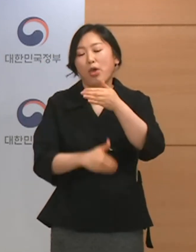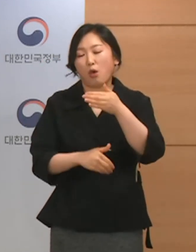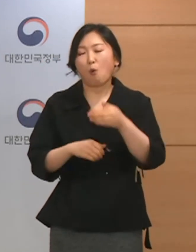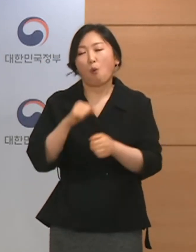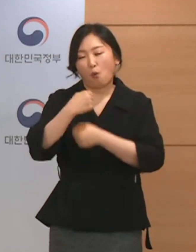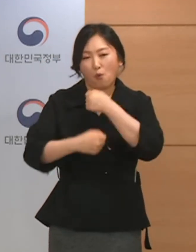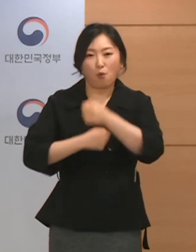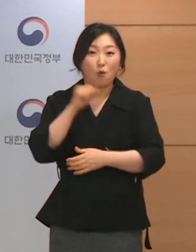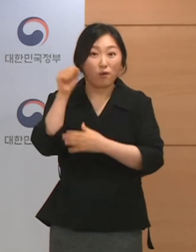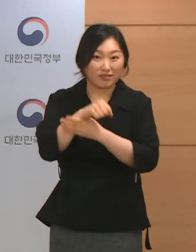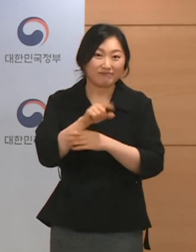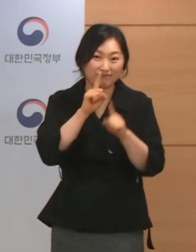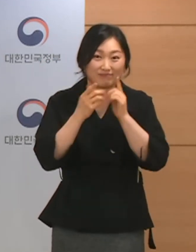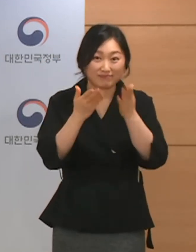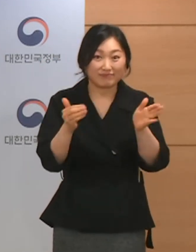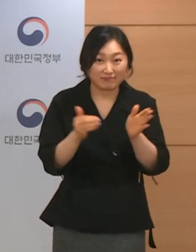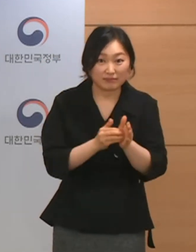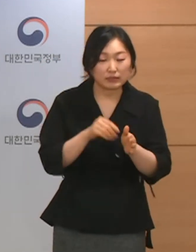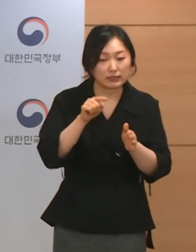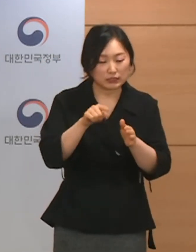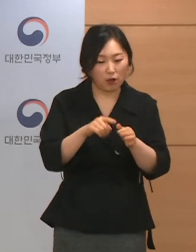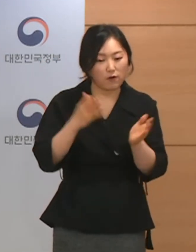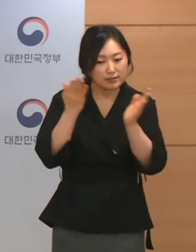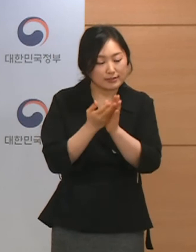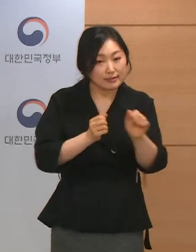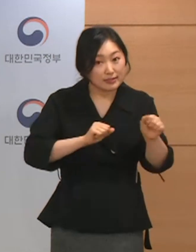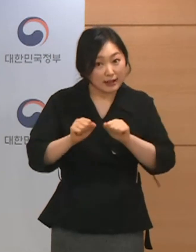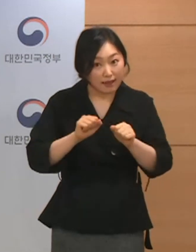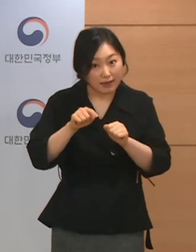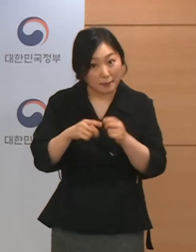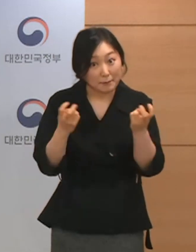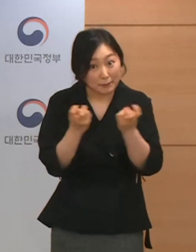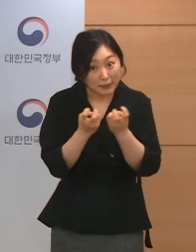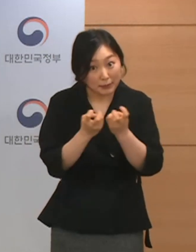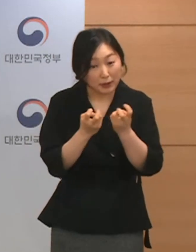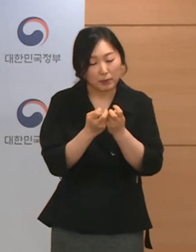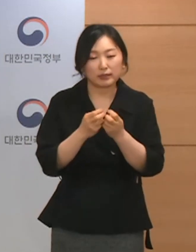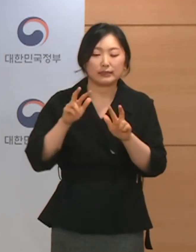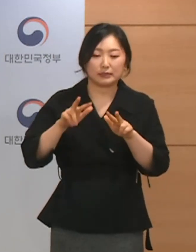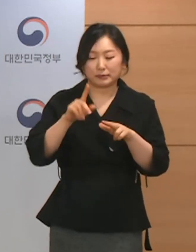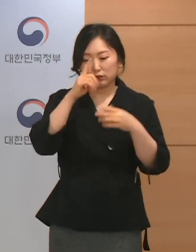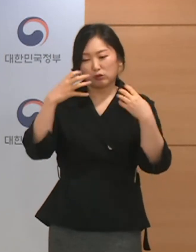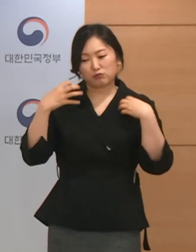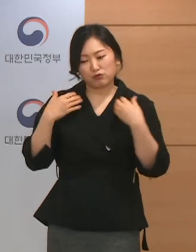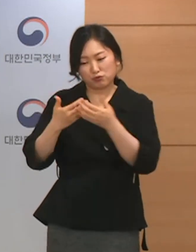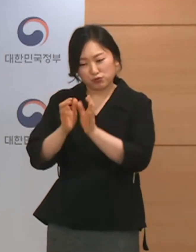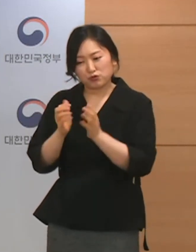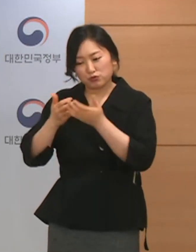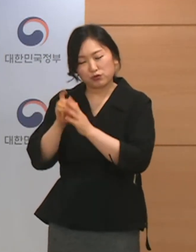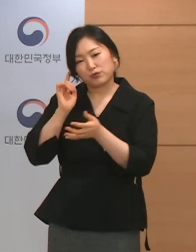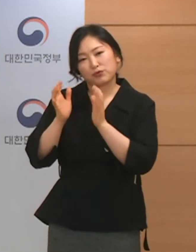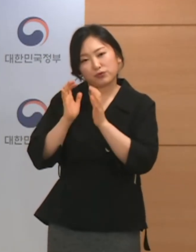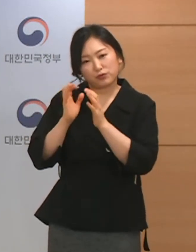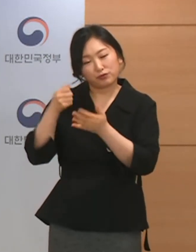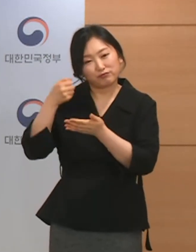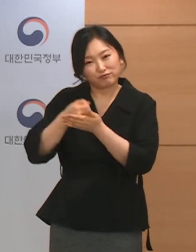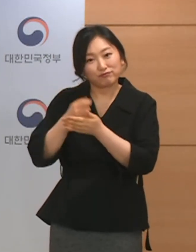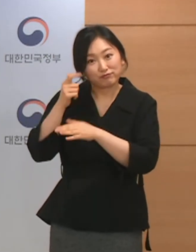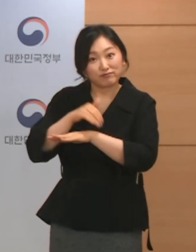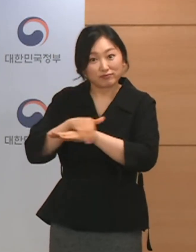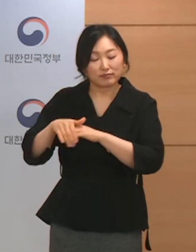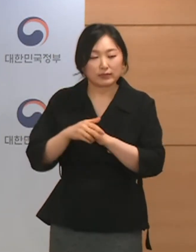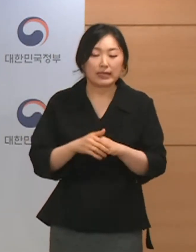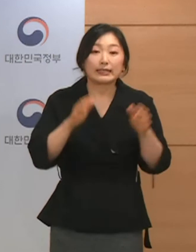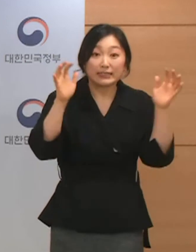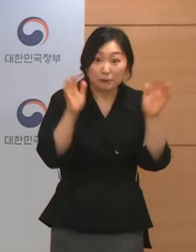이후에 실행 과정들을 각 부처와 지자체에서 만들어서 준비를 하고 있는 중입니다. 다만 이 과정에서 집회의 경우에는